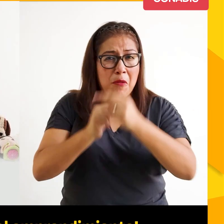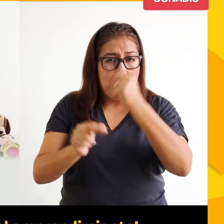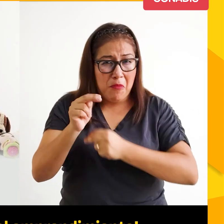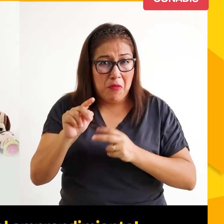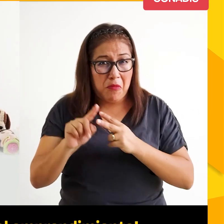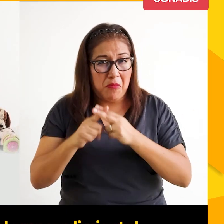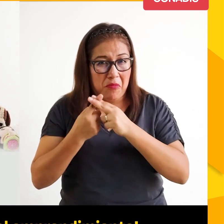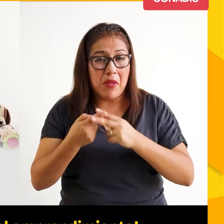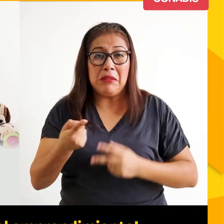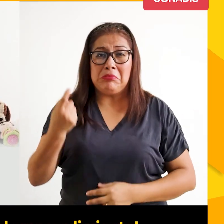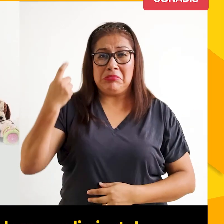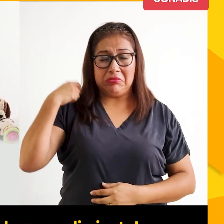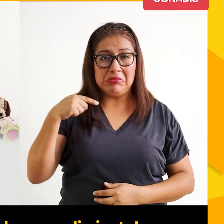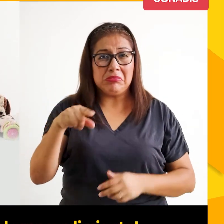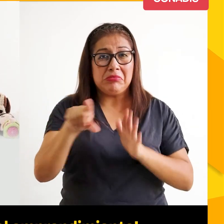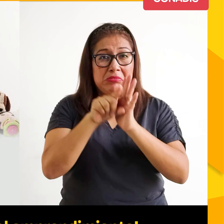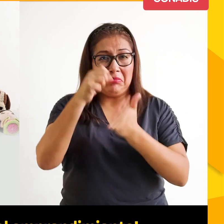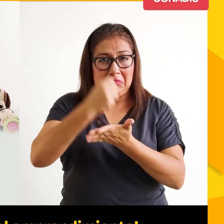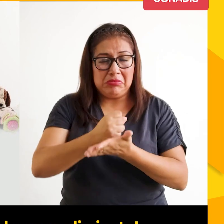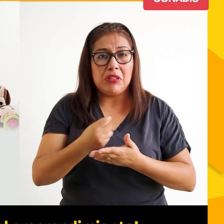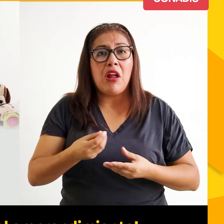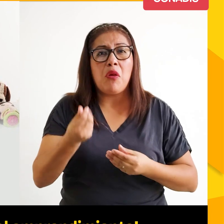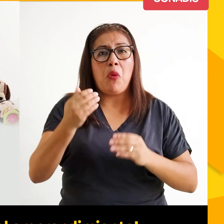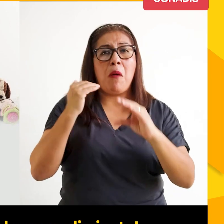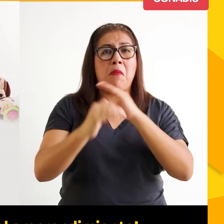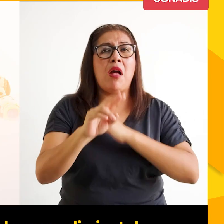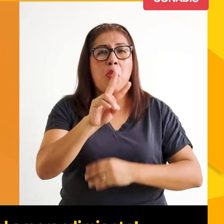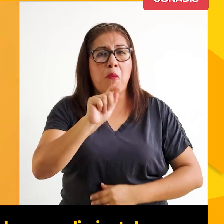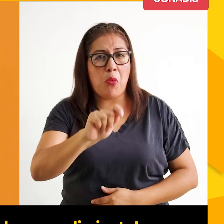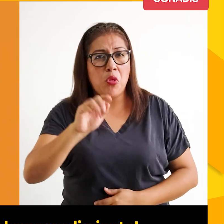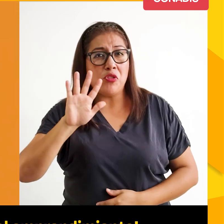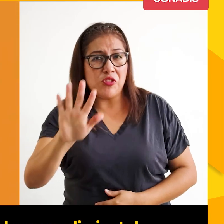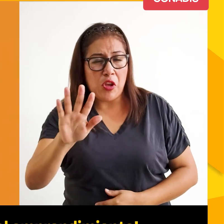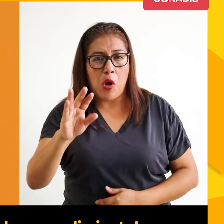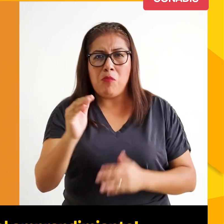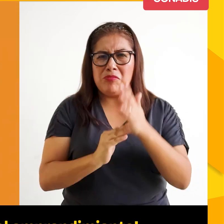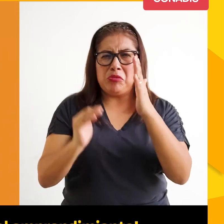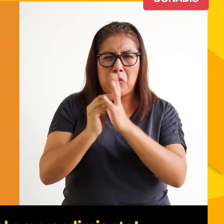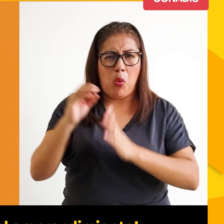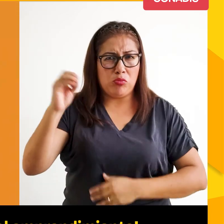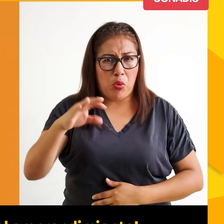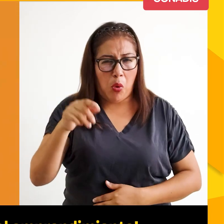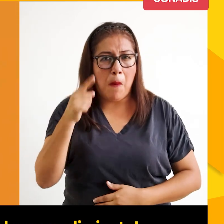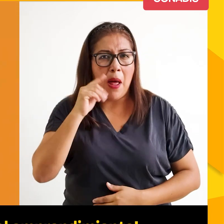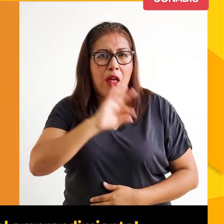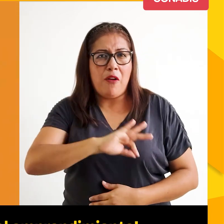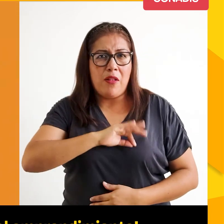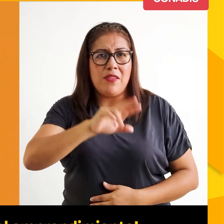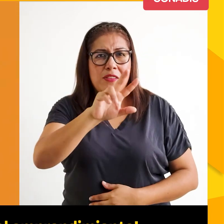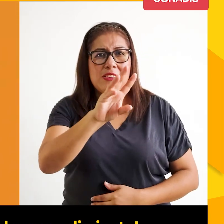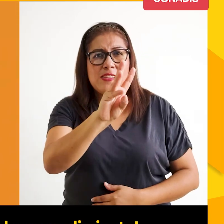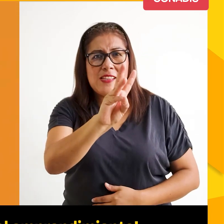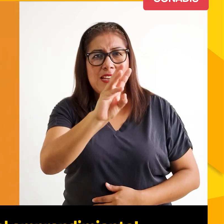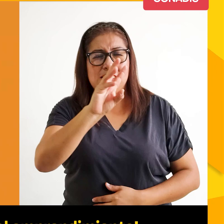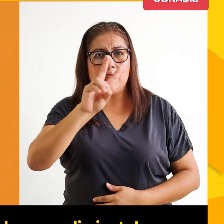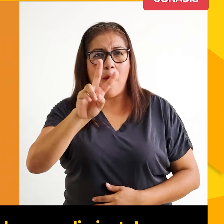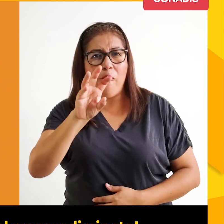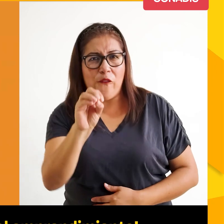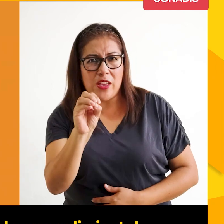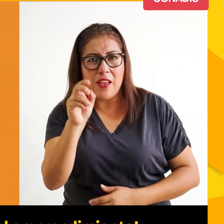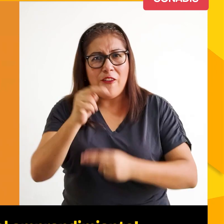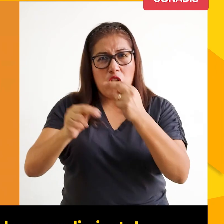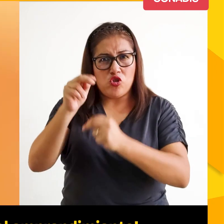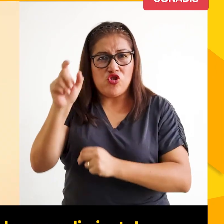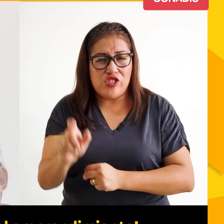decreto legislativo, se autorizó la transferencia de 2.5 millones de soles para financiar 320 emprendimientos de personas con